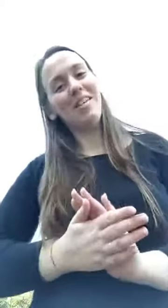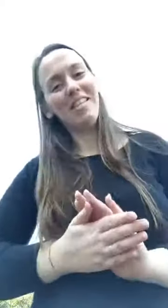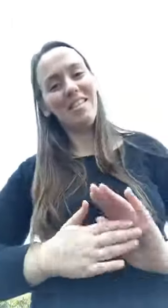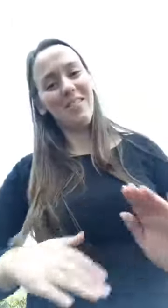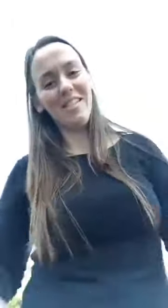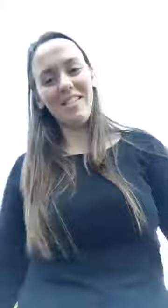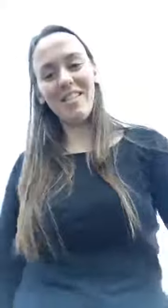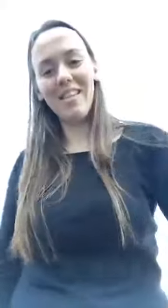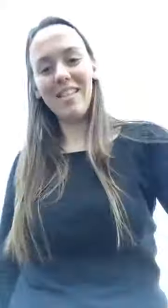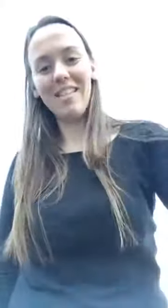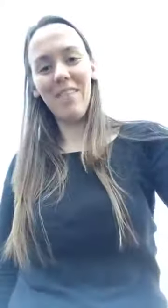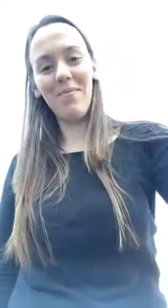Beijinhos, beijinhos. Até já.